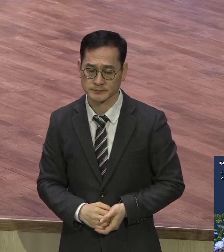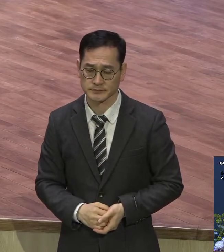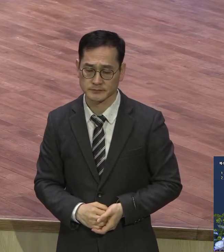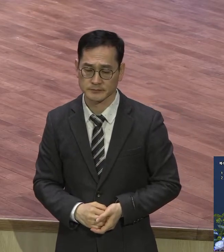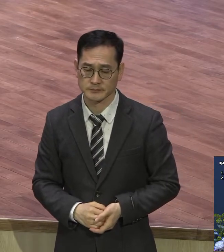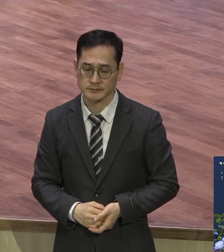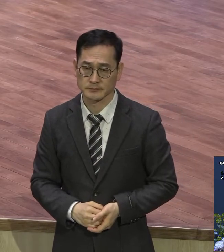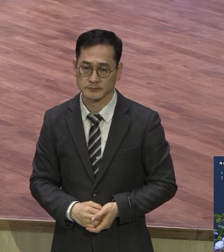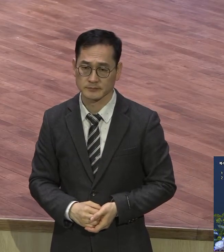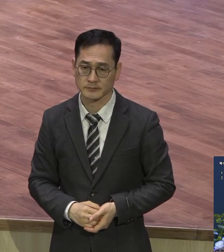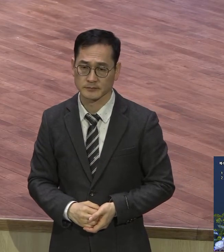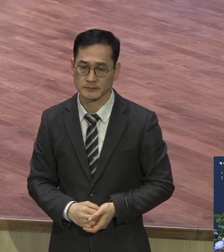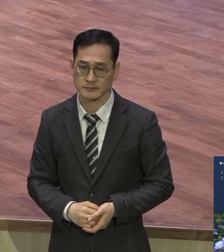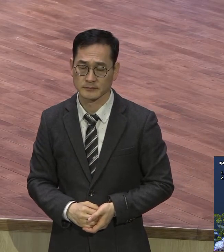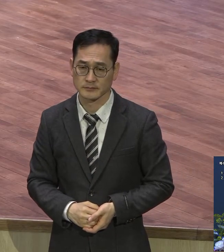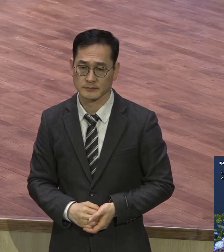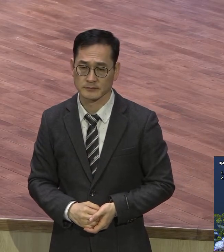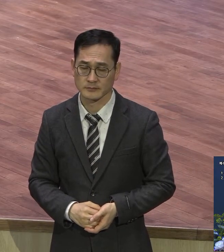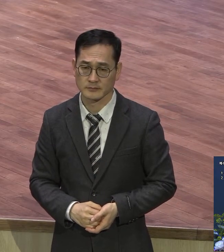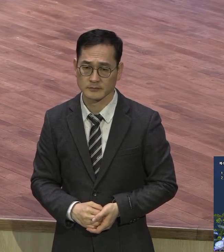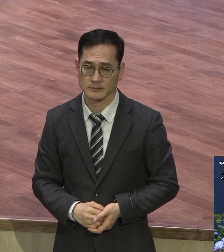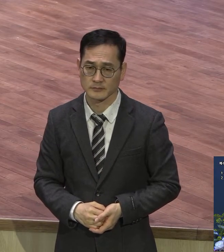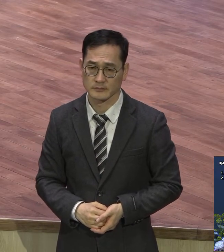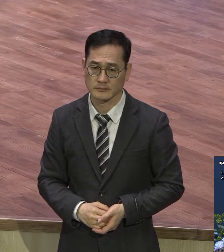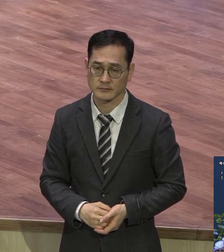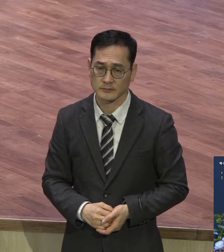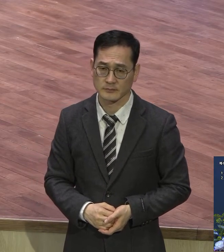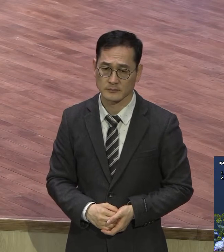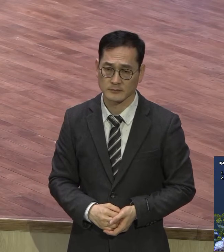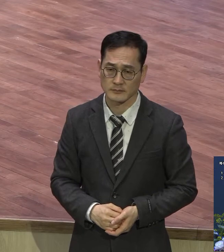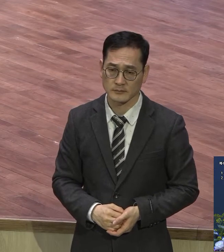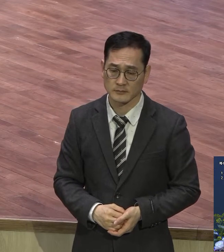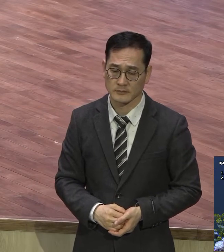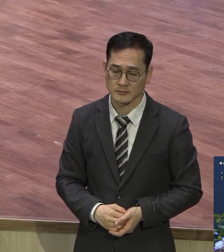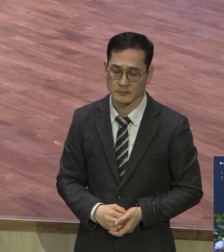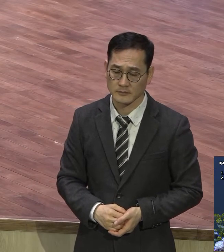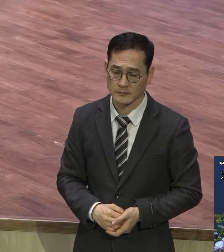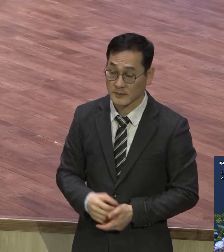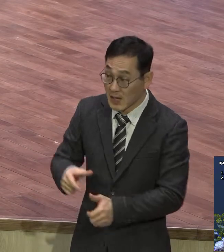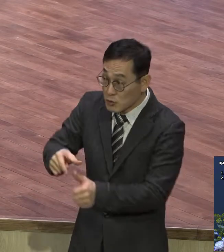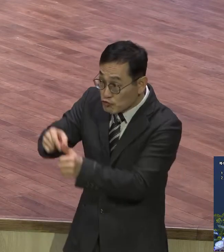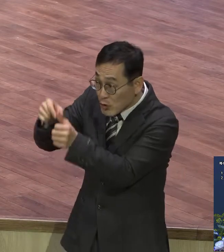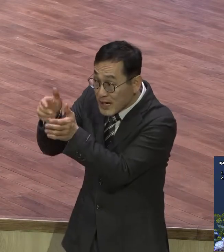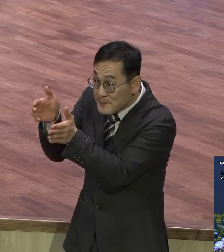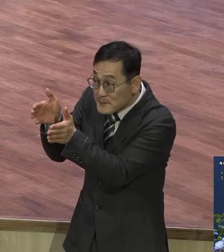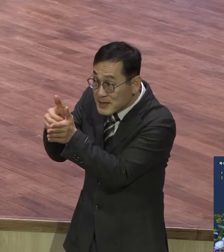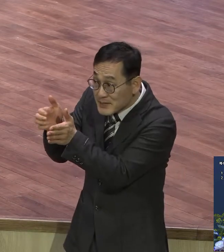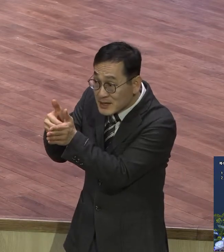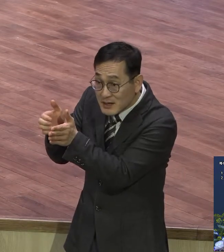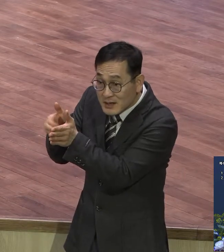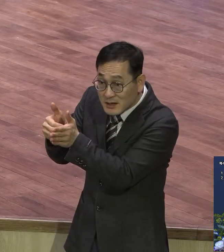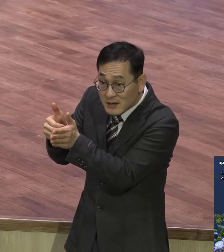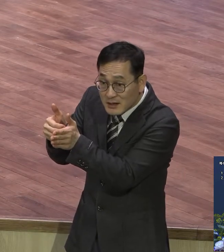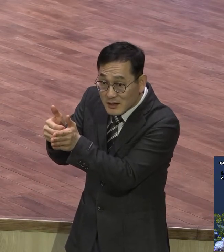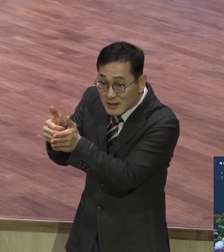끝났는데 이 어마어마한 이 구원의 비밀을 점점점점 깊이 알아갈수록 내